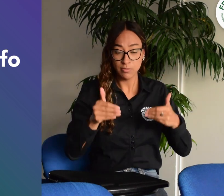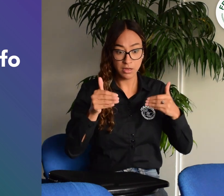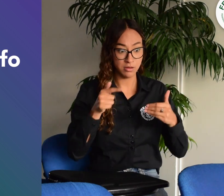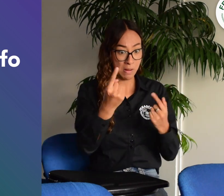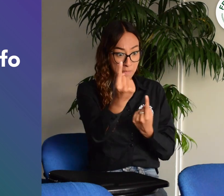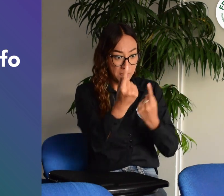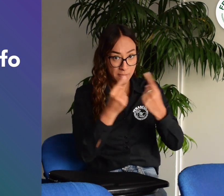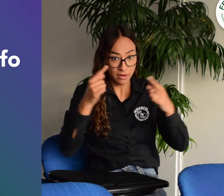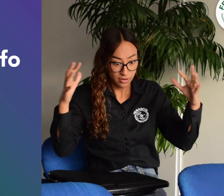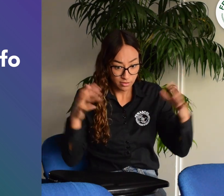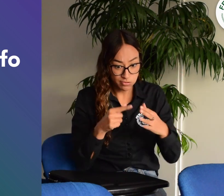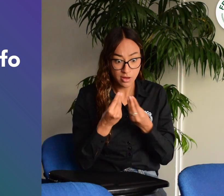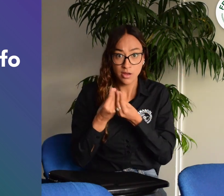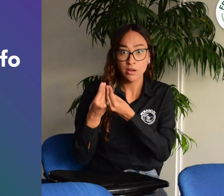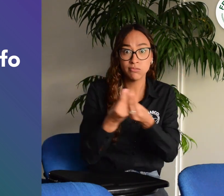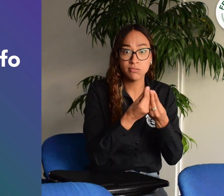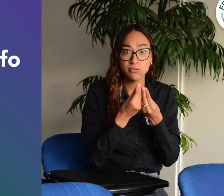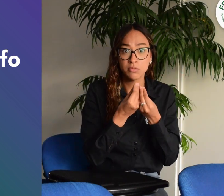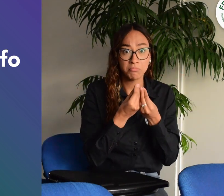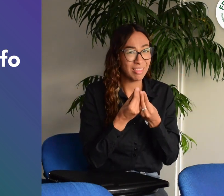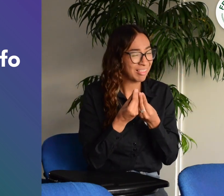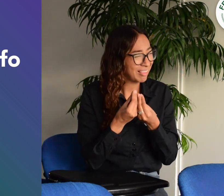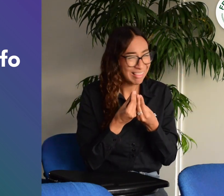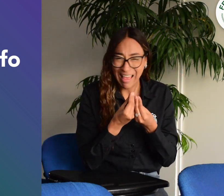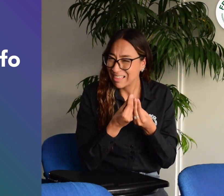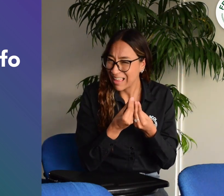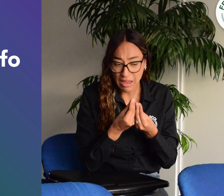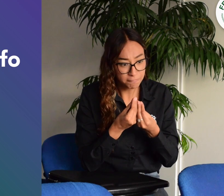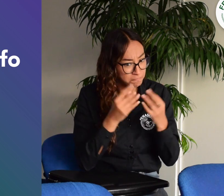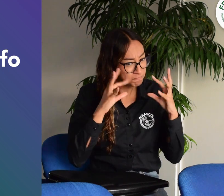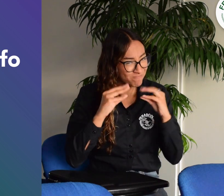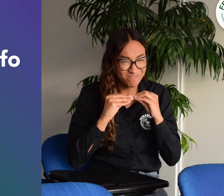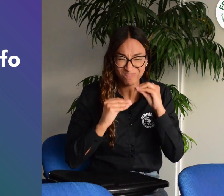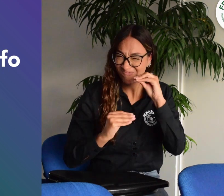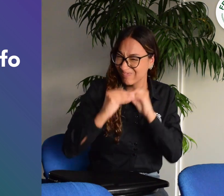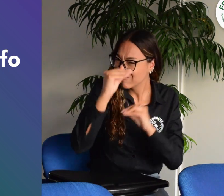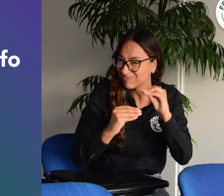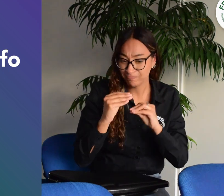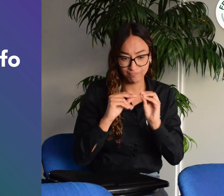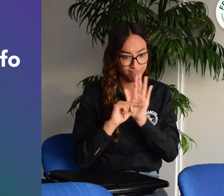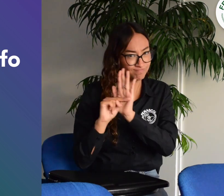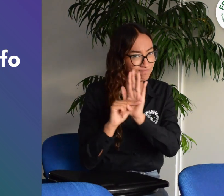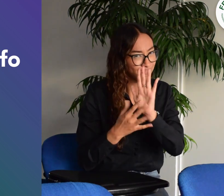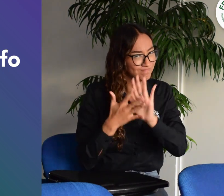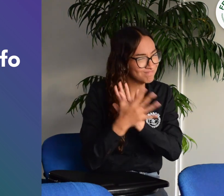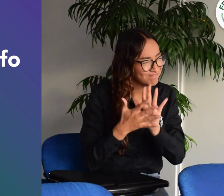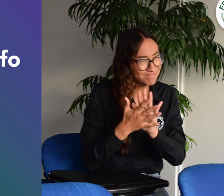Establece que, si cumplidos los tres años después de la formación del Consejo Nacional, no se han establecido debates